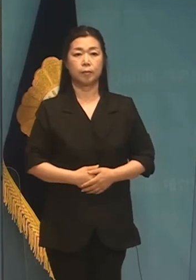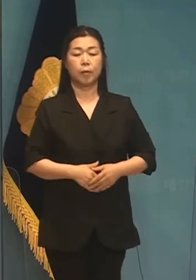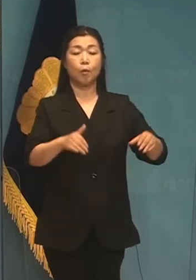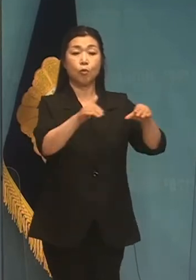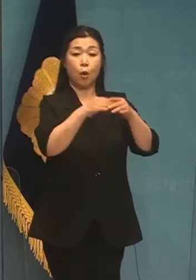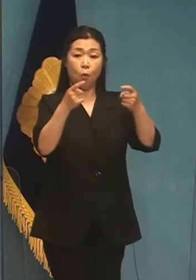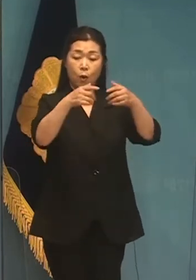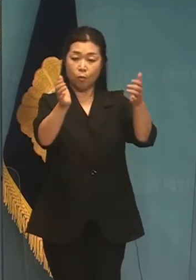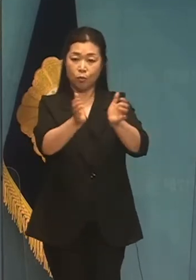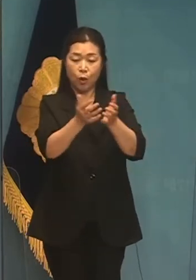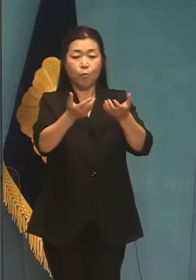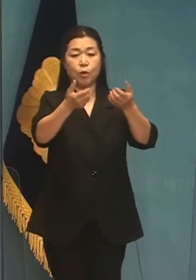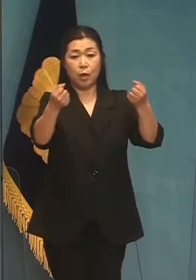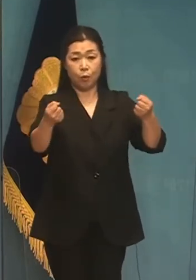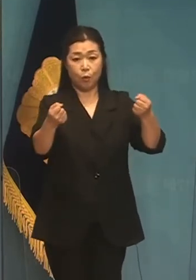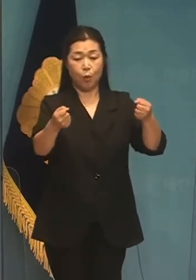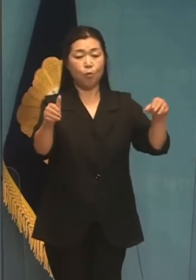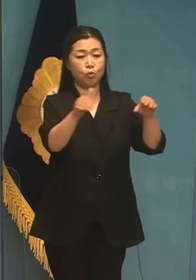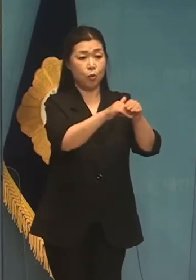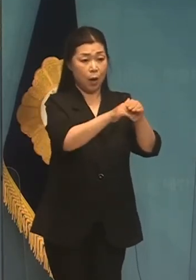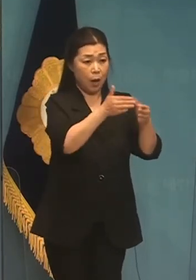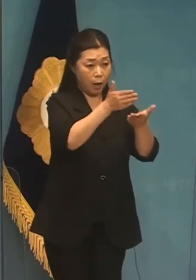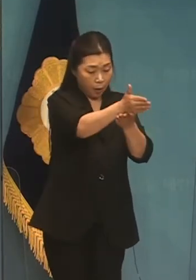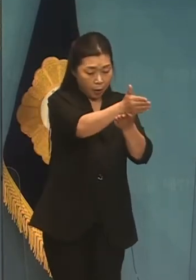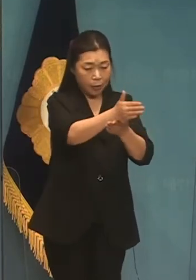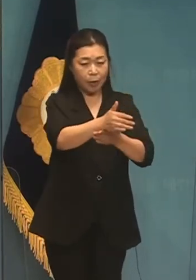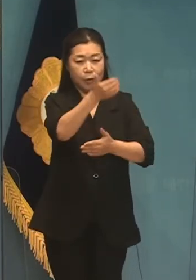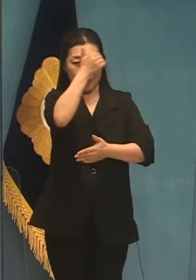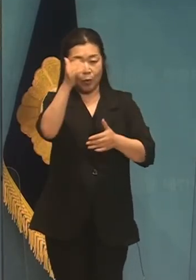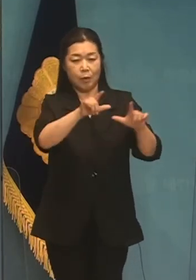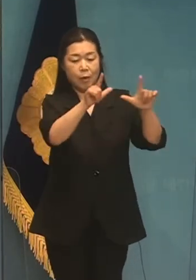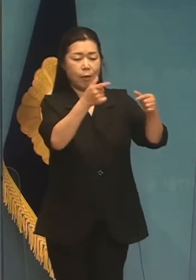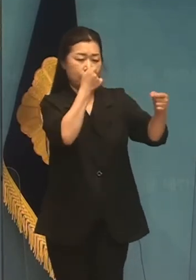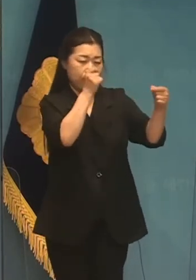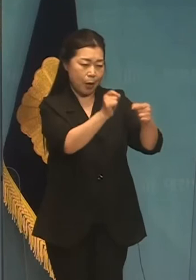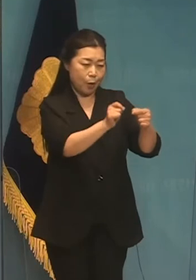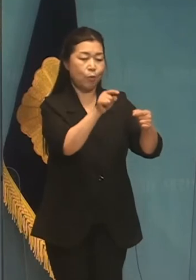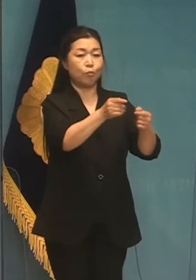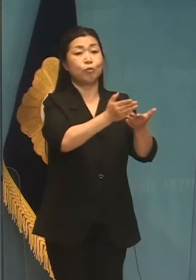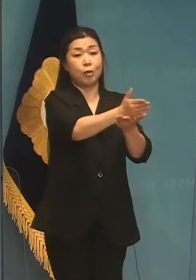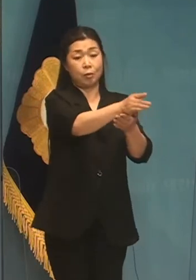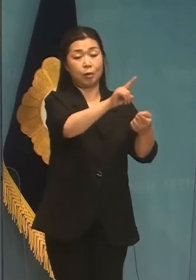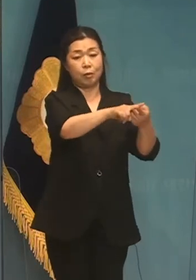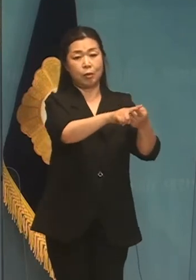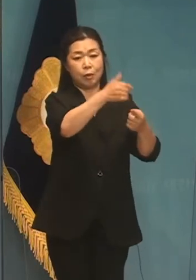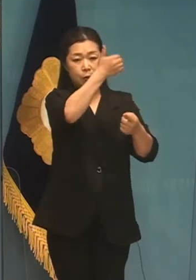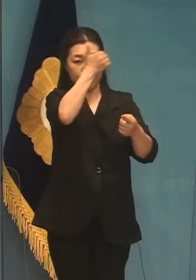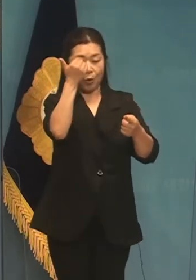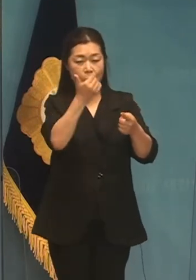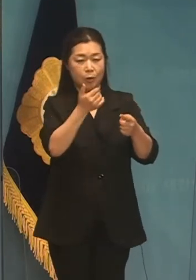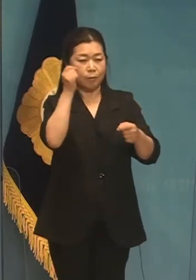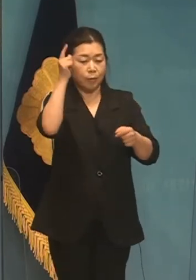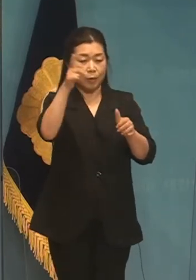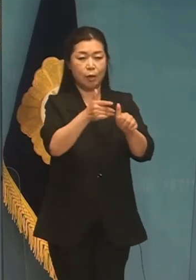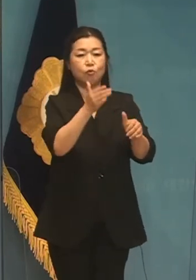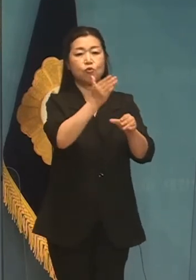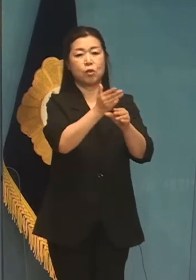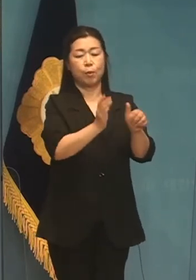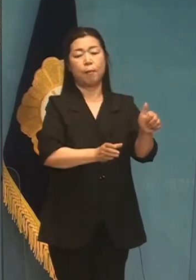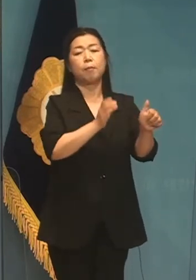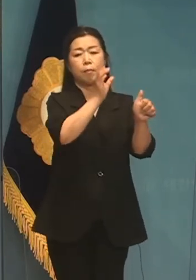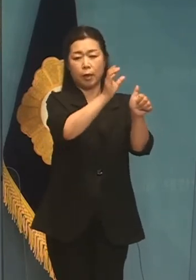문화부와 건강구를 규의하고 문화 등 청년들의 상관 및 접한 관련된 분야는 청년 인재 중심으로